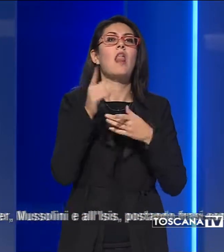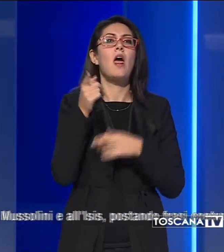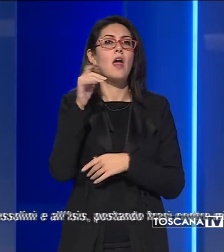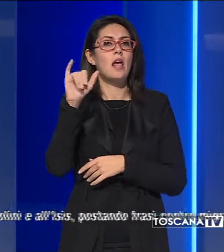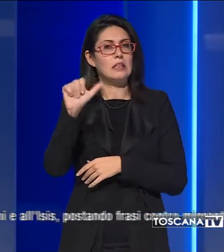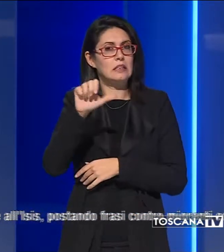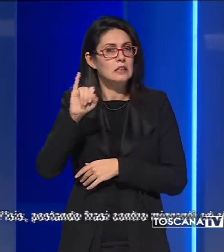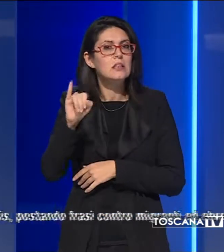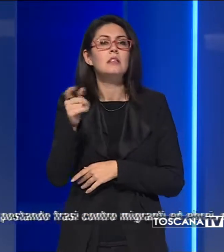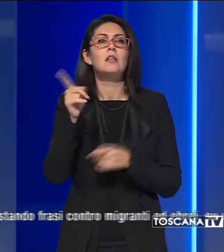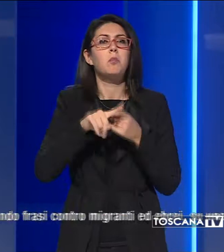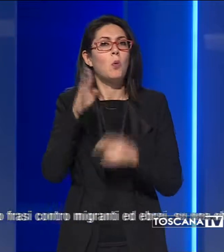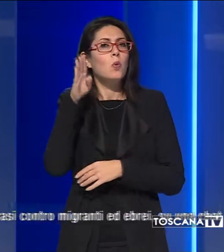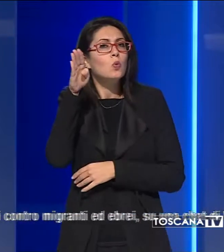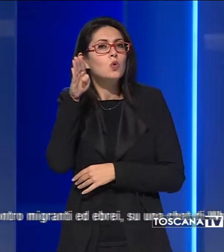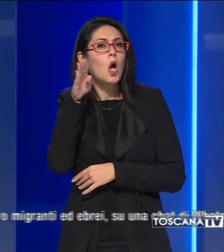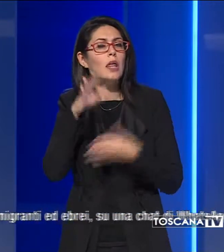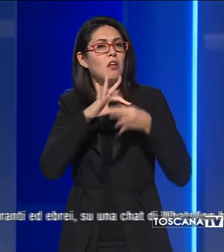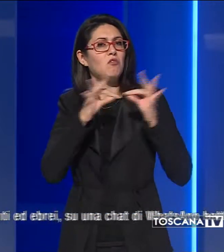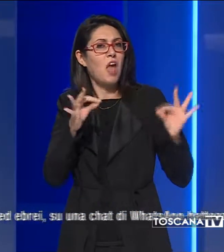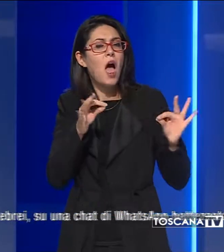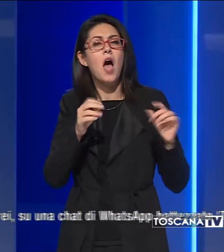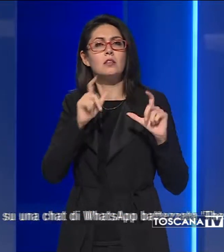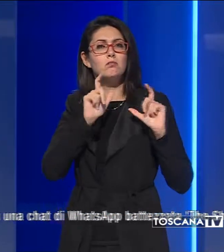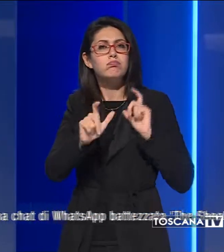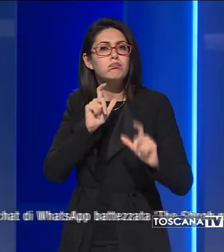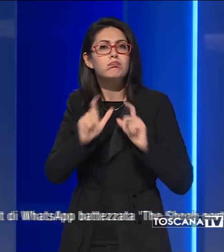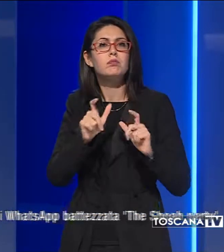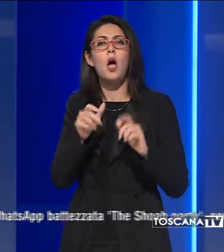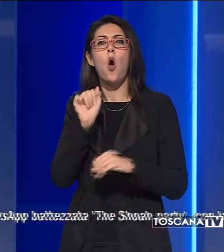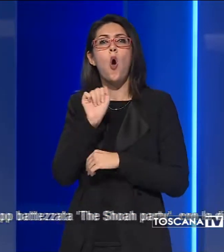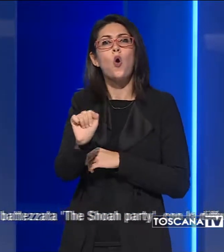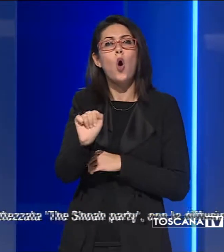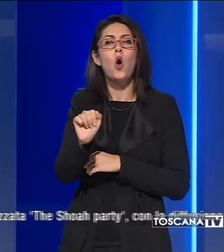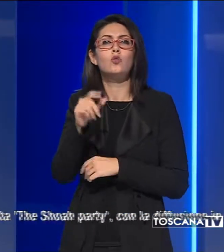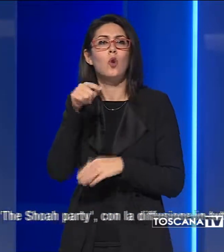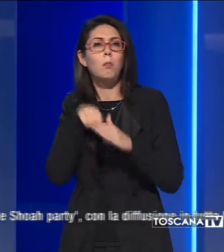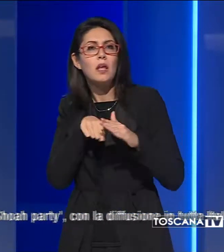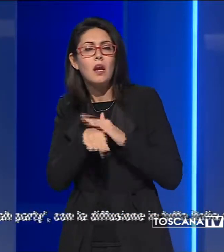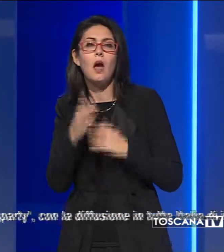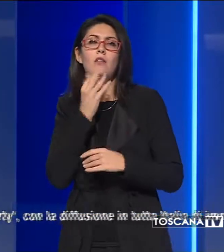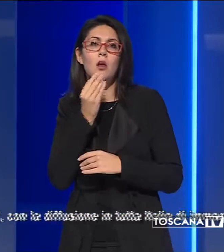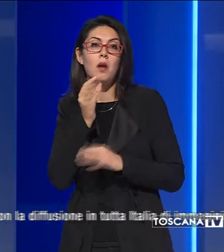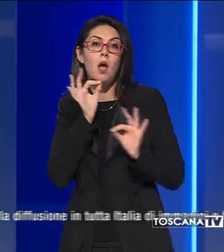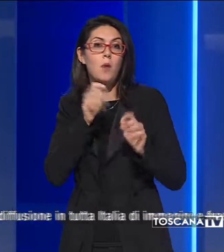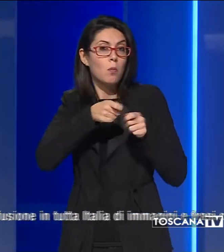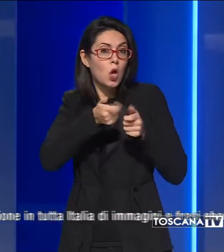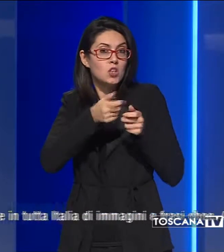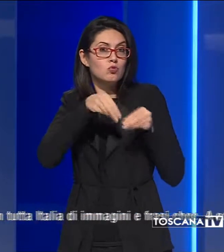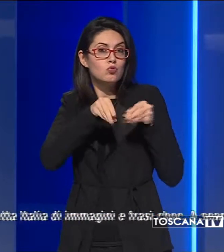'Isis, postando frasi contro migranti ed ebrei su una chat di Whatsapp,